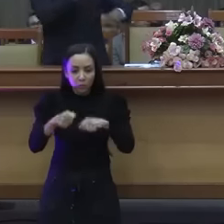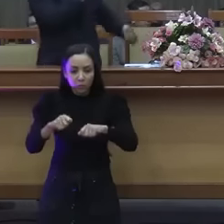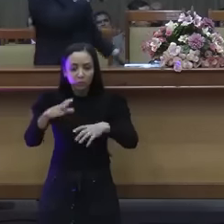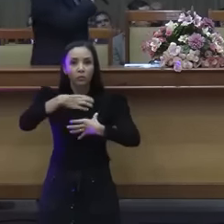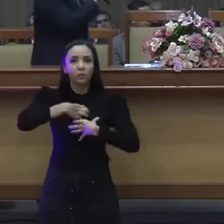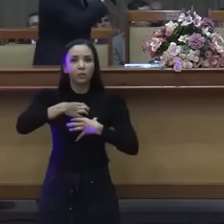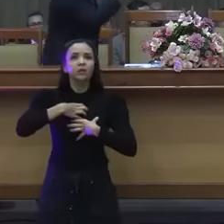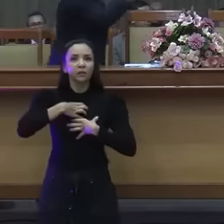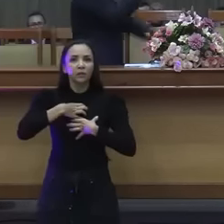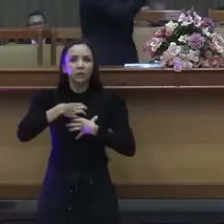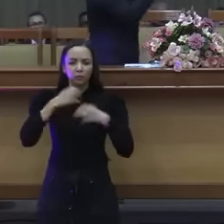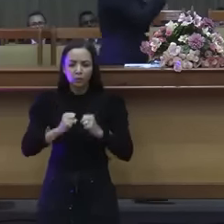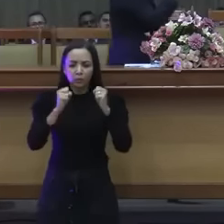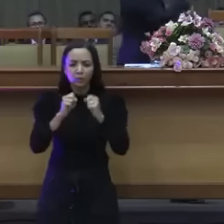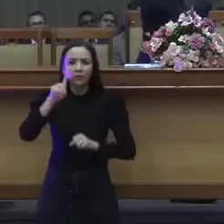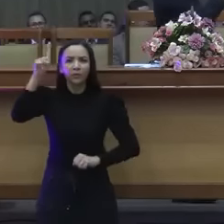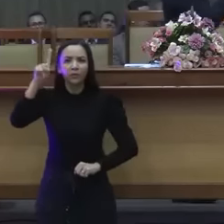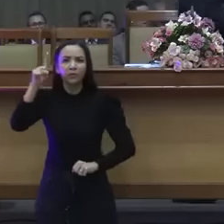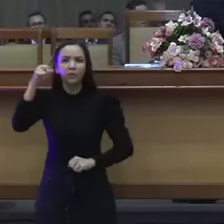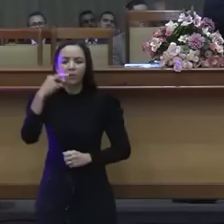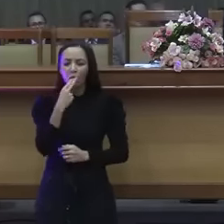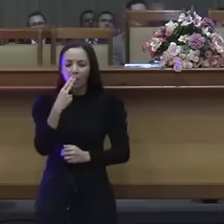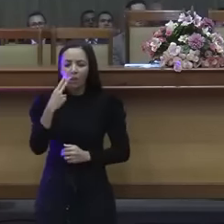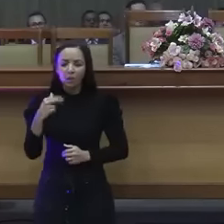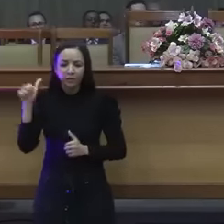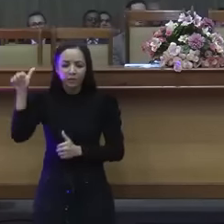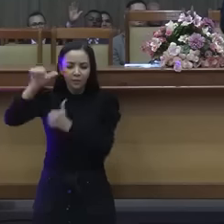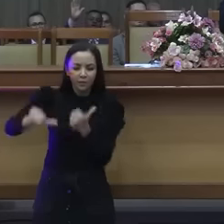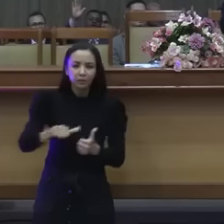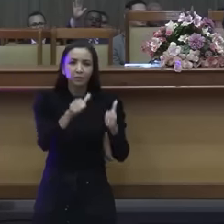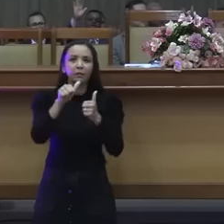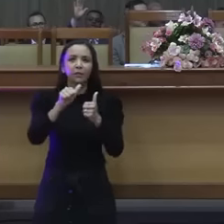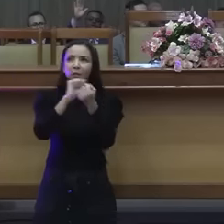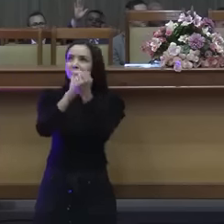pode falar línguas. Tu pode glorificar o eterno.